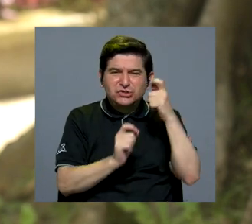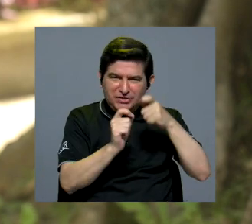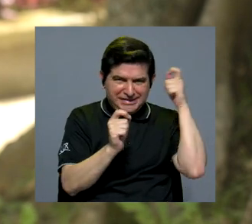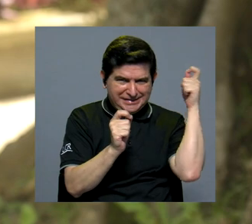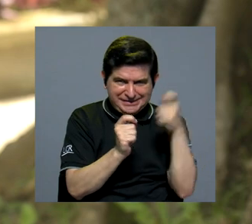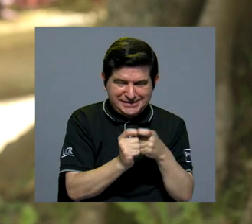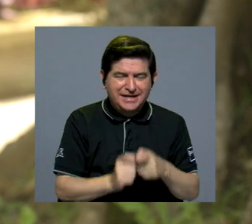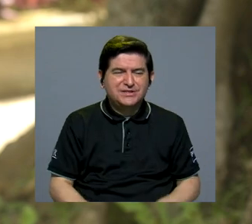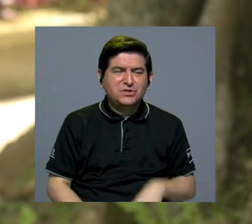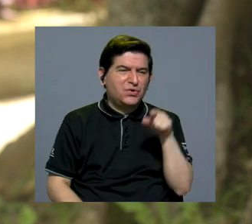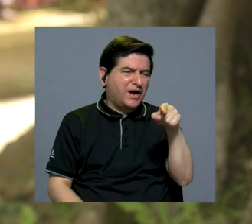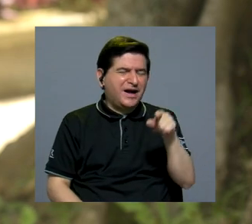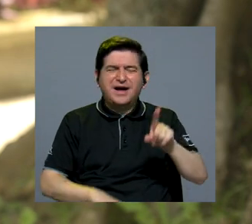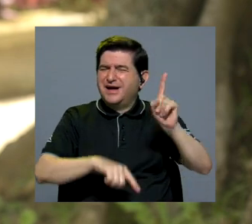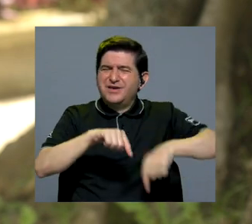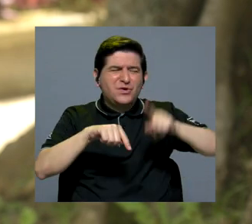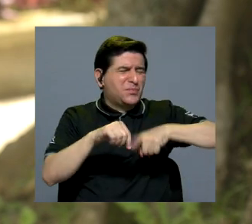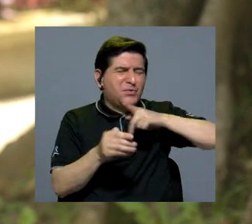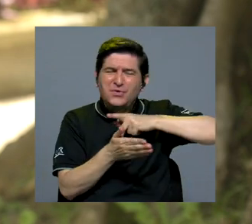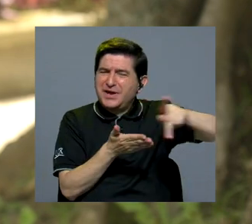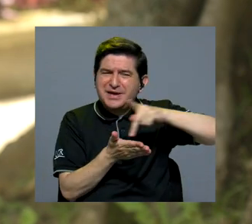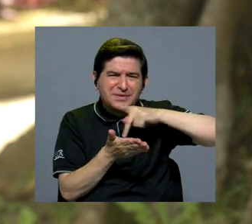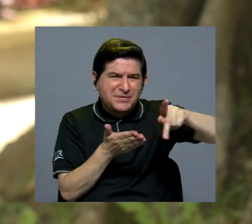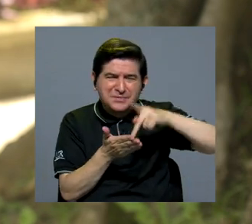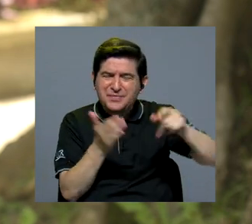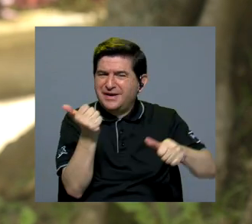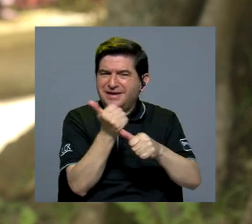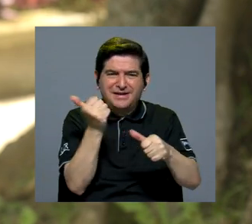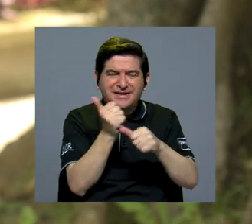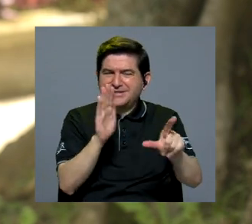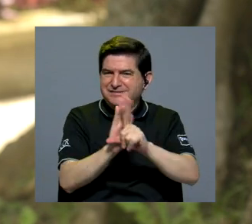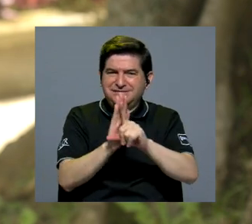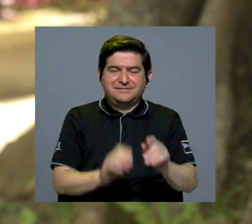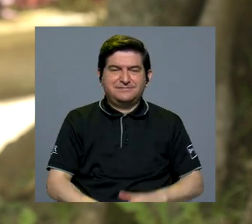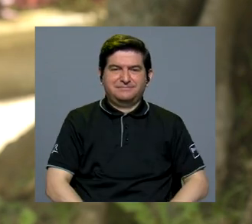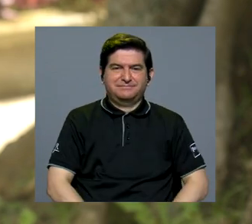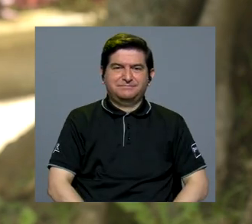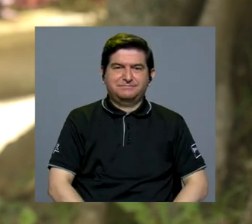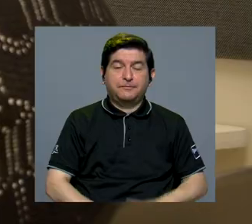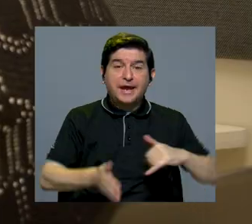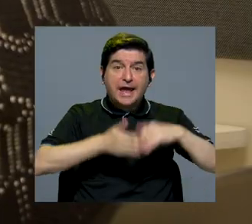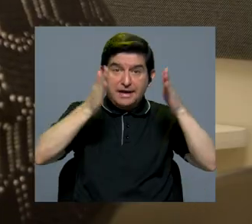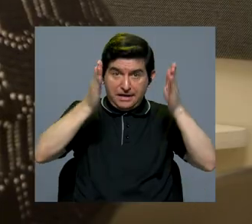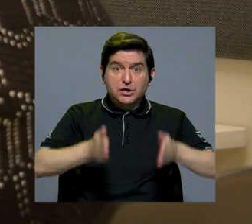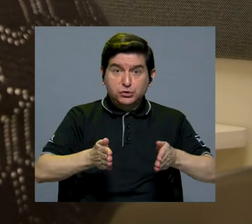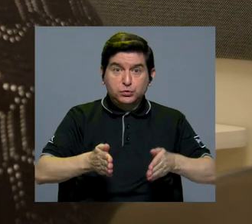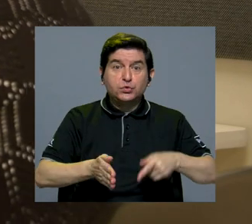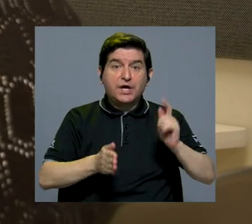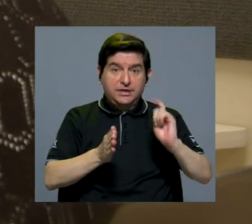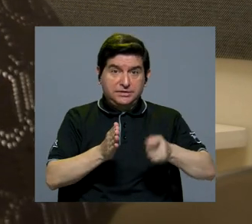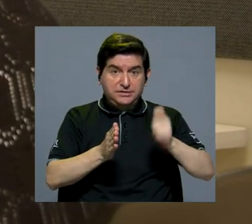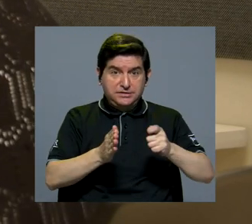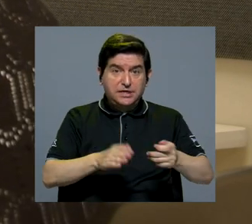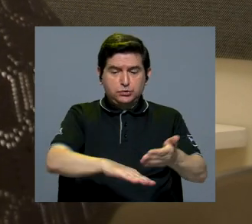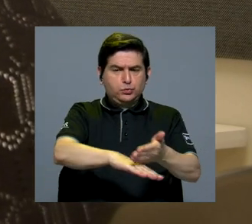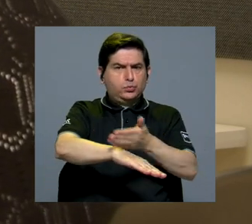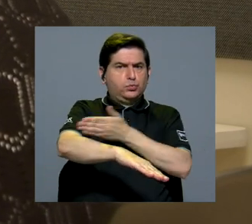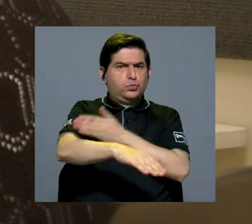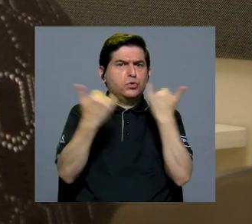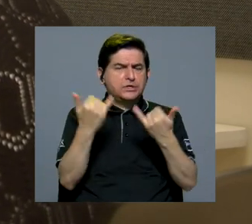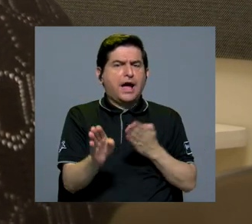determinada que no les permita pagar esa asistencia. De modo que los estudiantes de Derecho